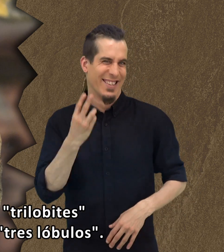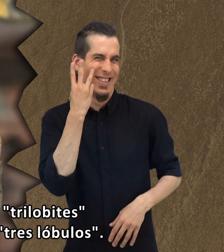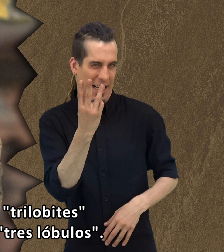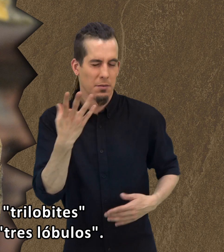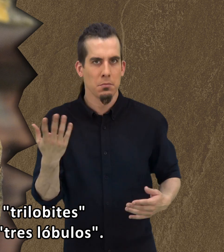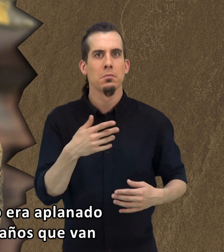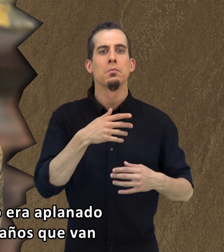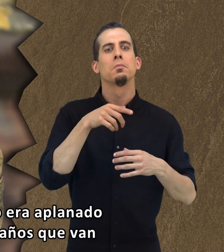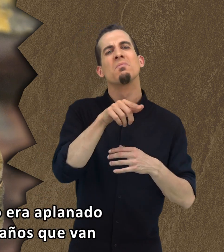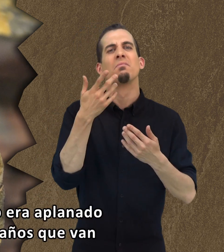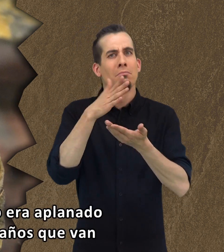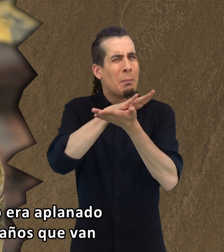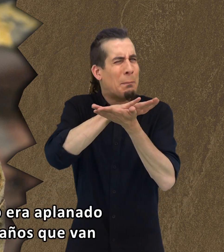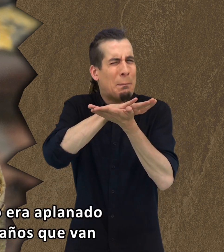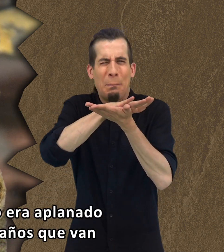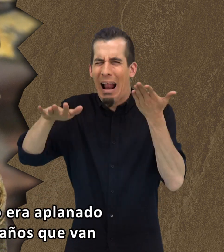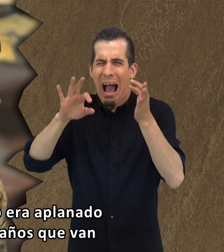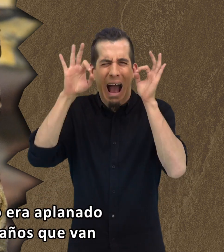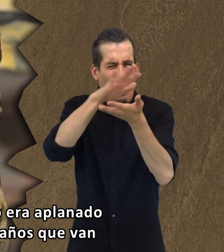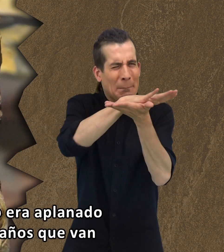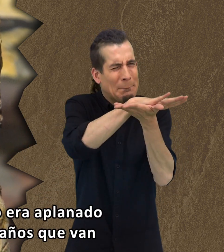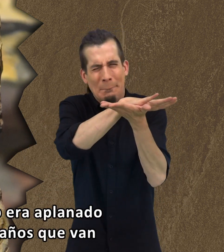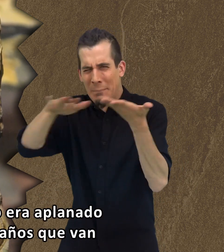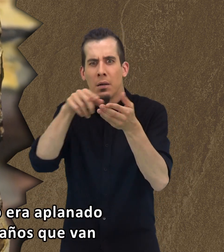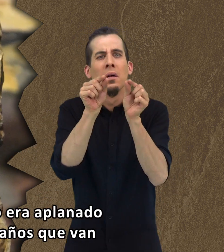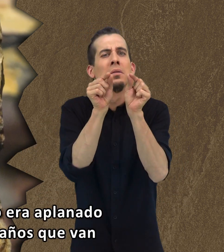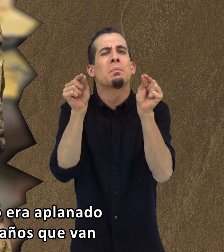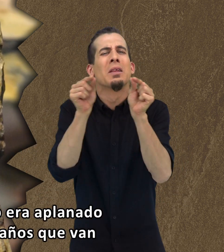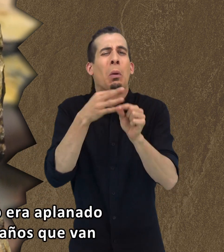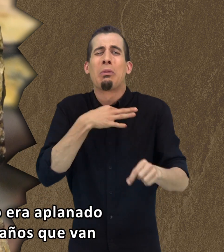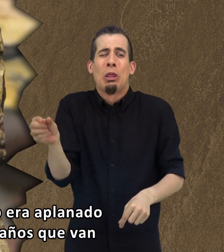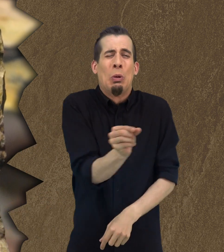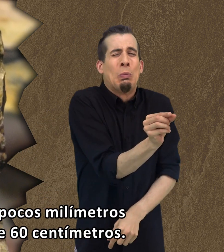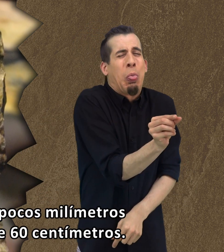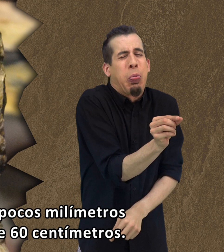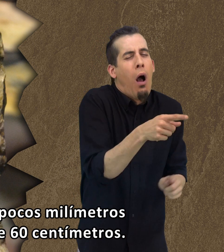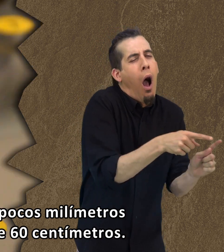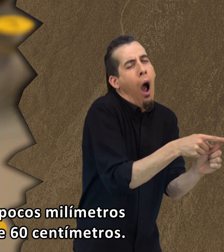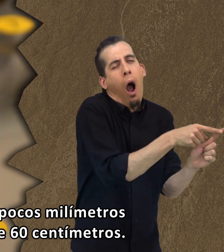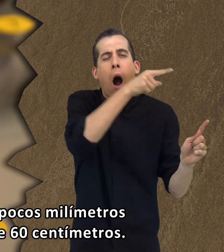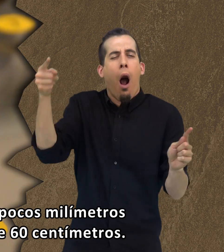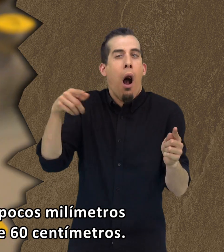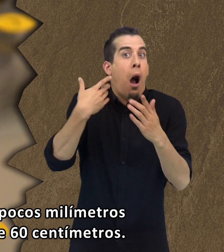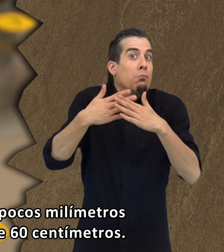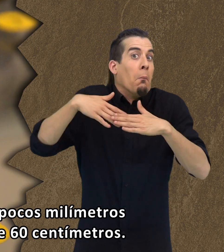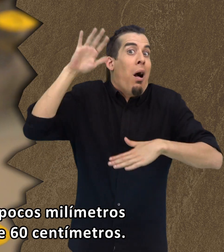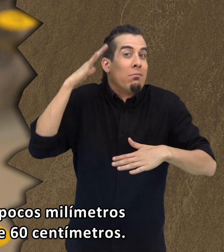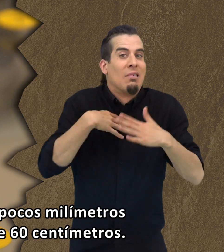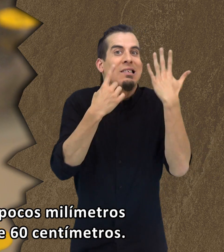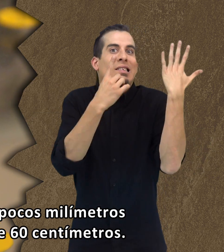El cuerpo era aplanado, con tamaños que van desde unos pocos milímetros hasta más de 60 centímetros.